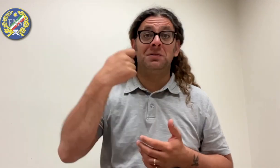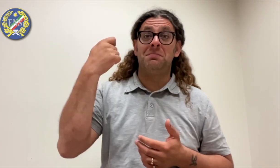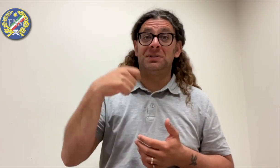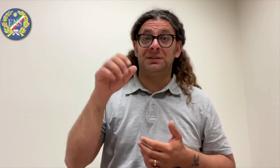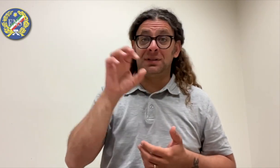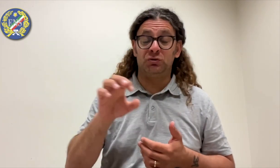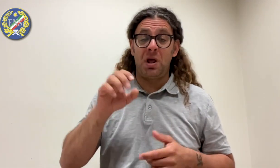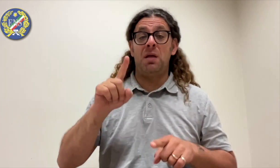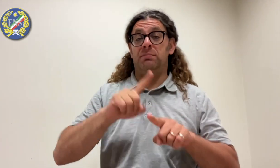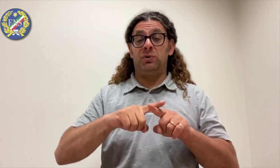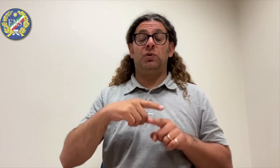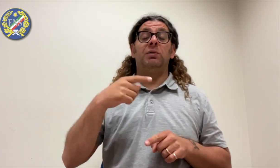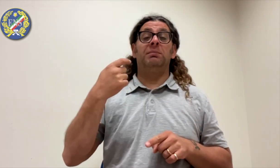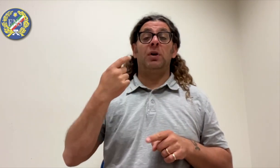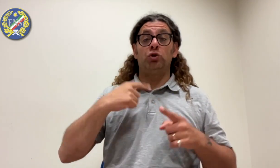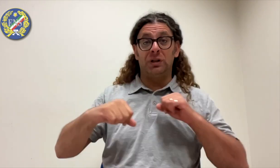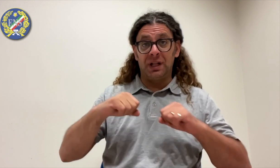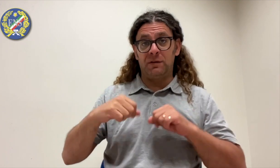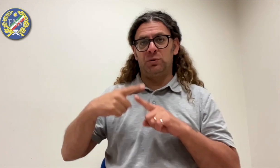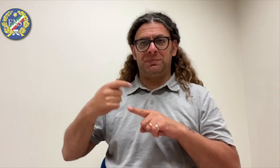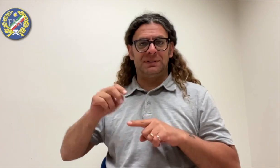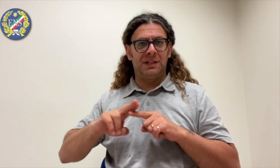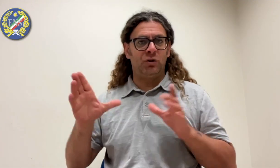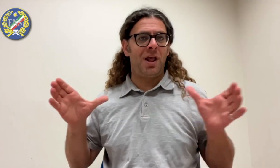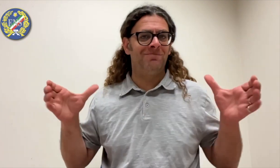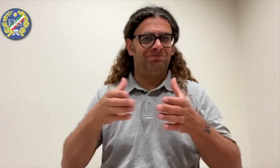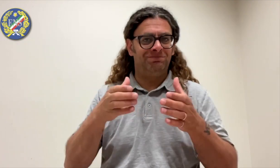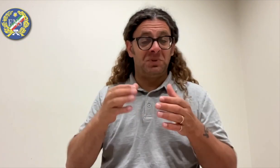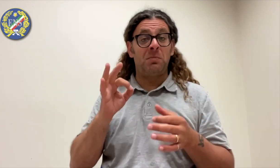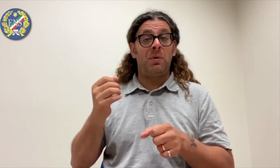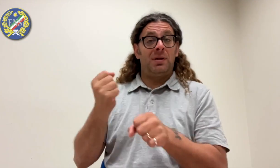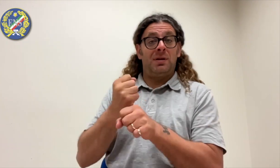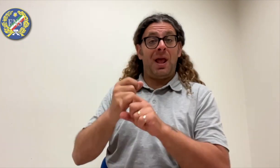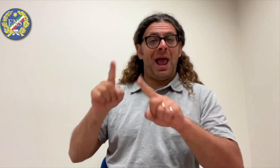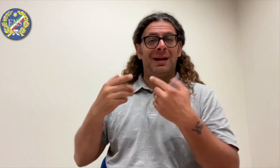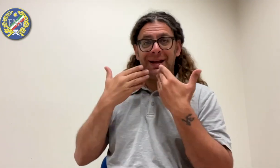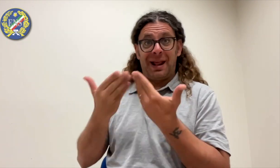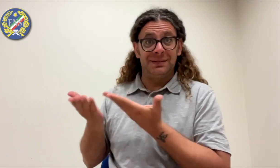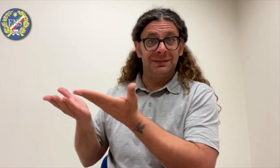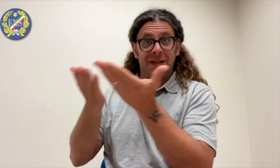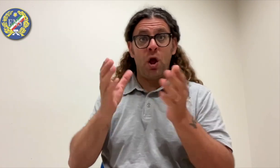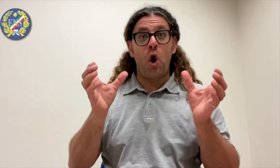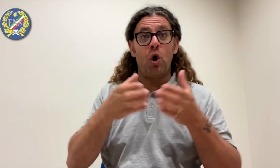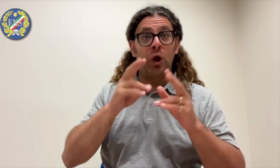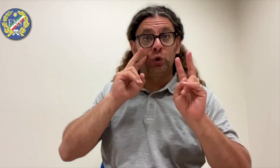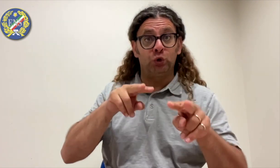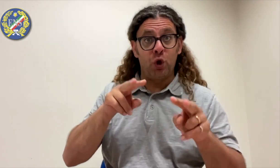ringraziamento a tutti i presidenti regionali, ai consiglieri direttivi e alla Presidenza Nazionale, il cui lavoro è stato